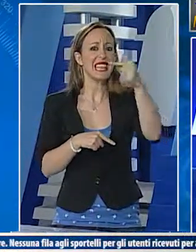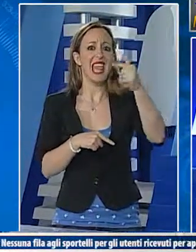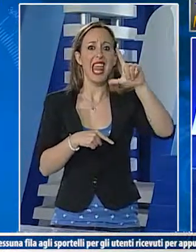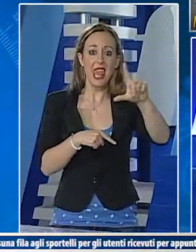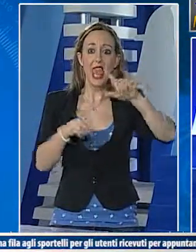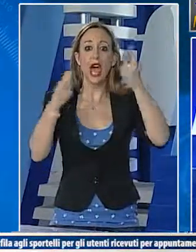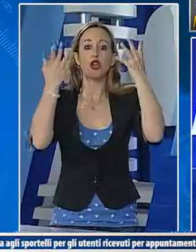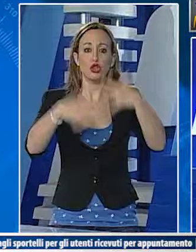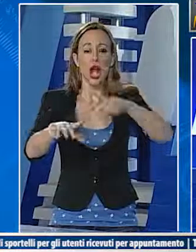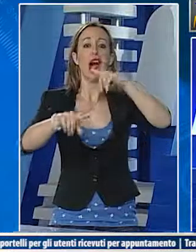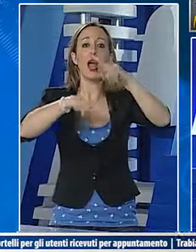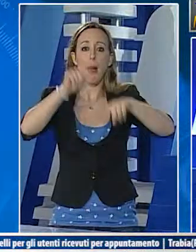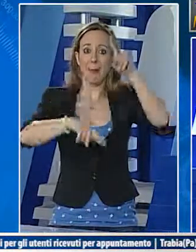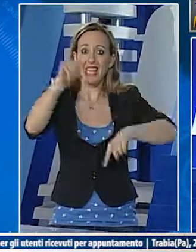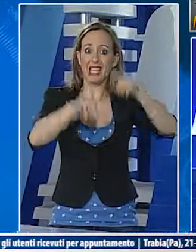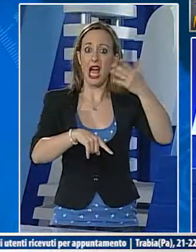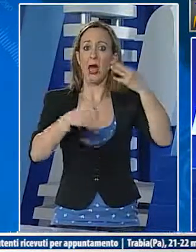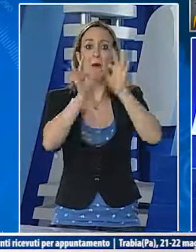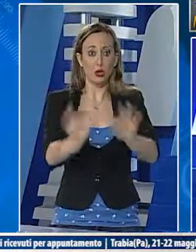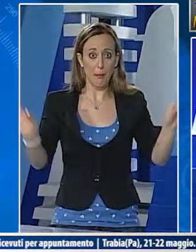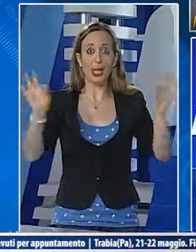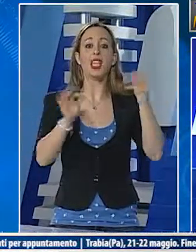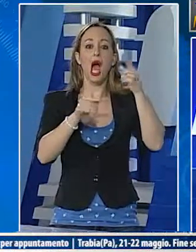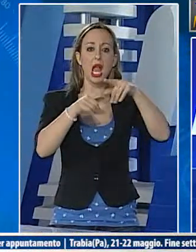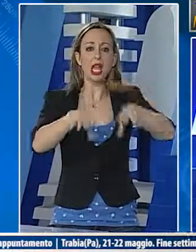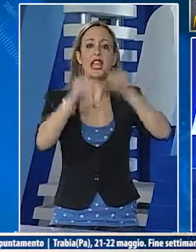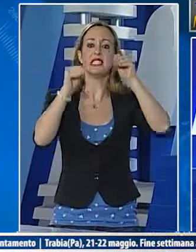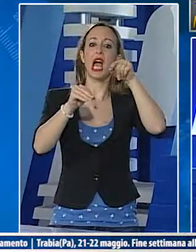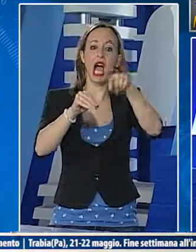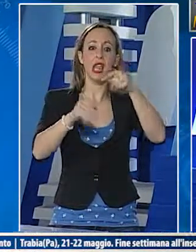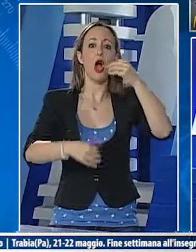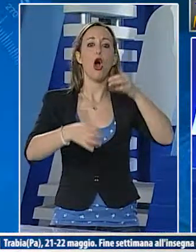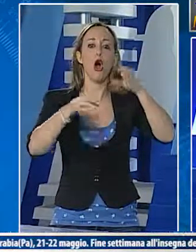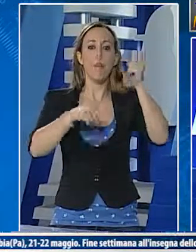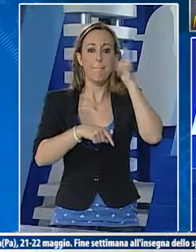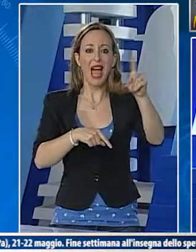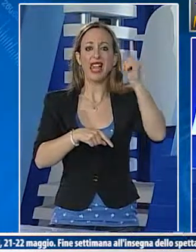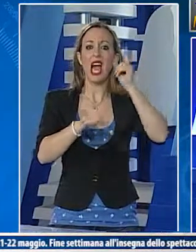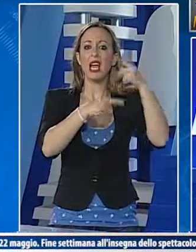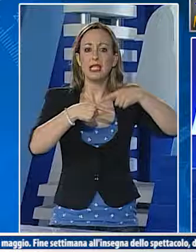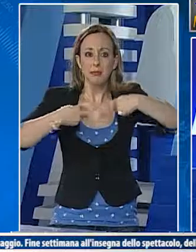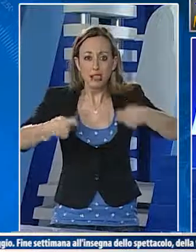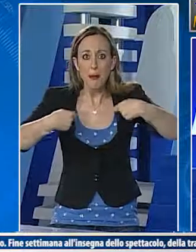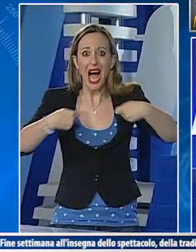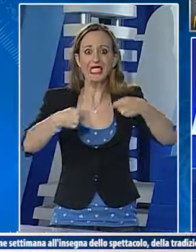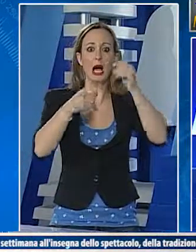rumena. Al via da oggi il rimborso con assegno circolare per le zone a traffico limitato.